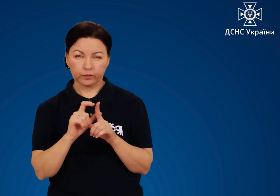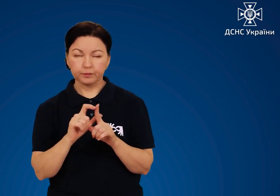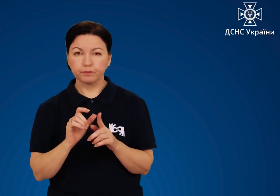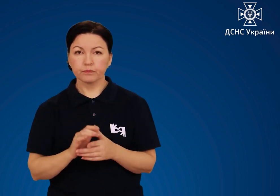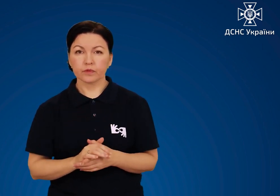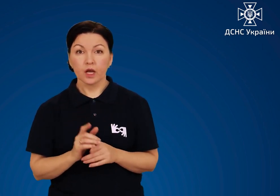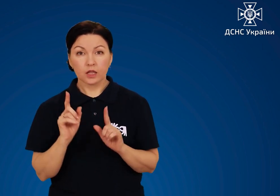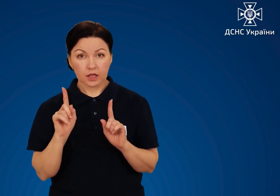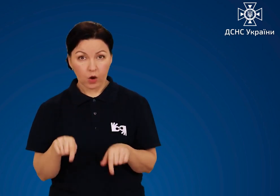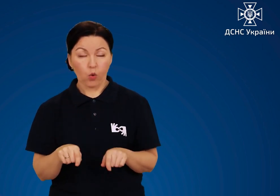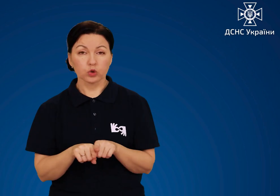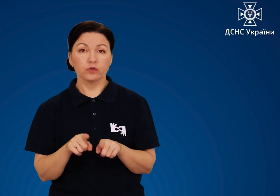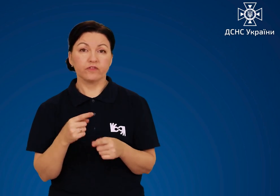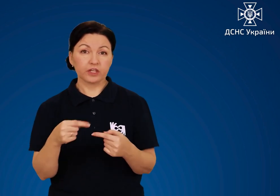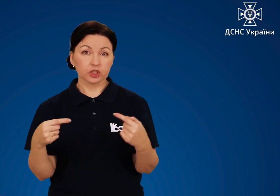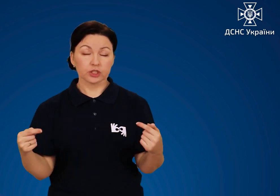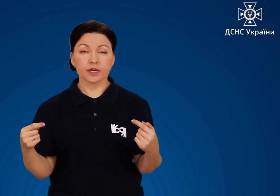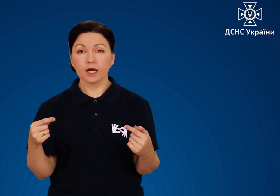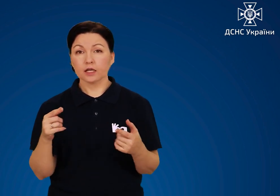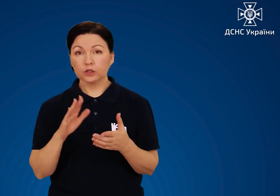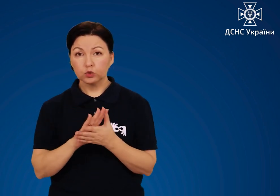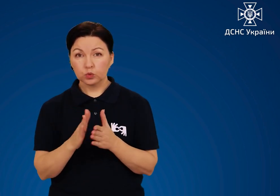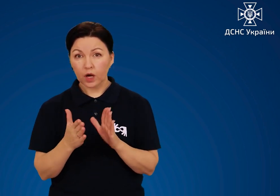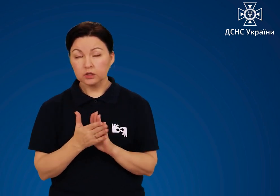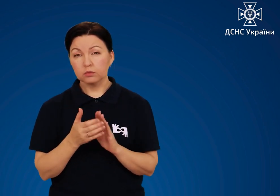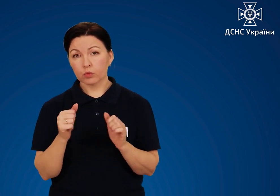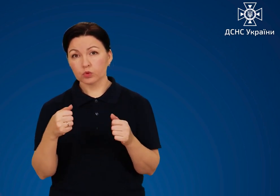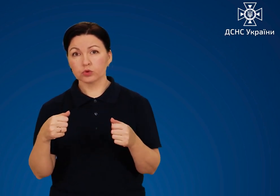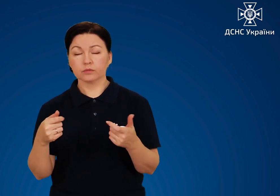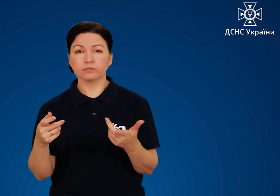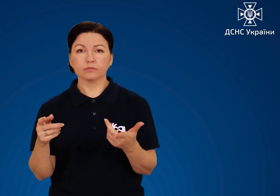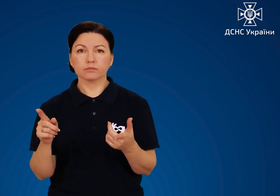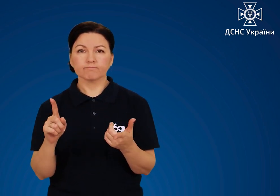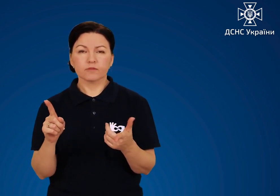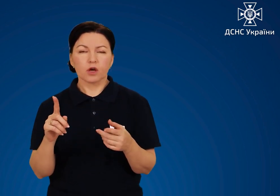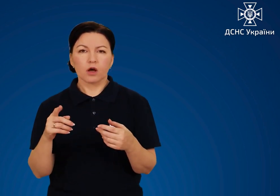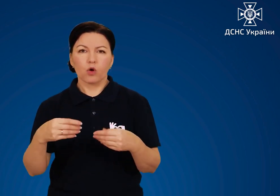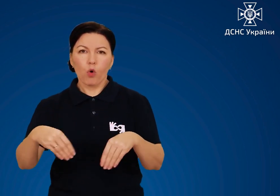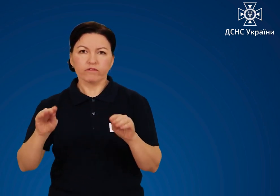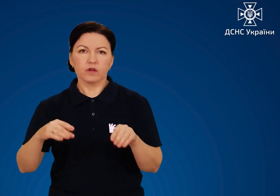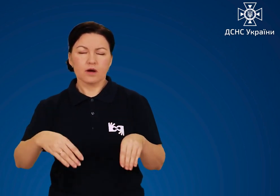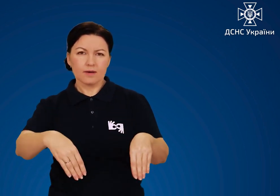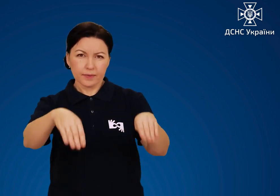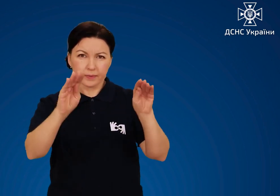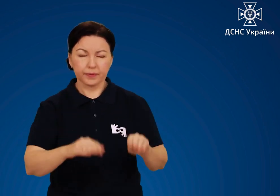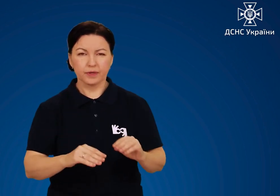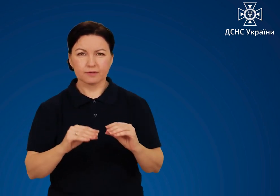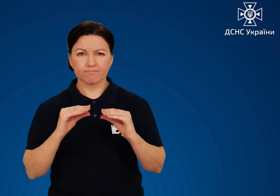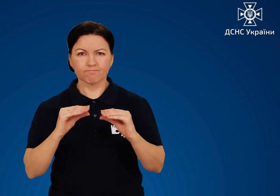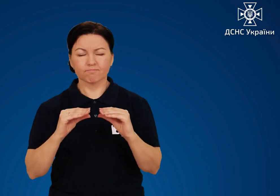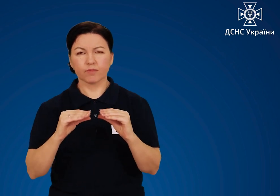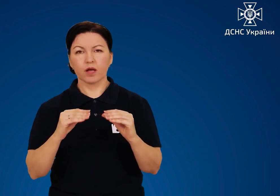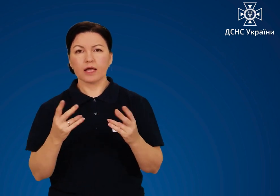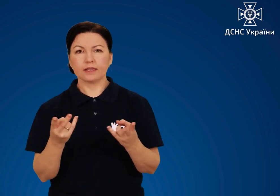Також у інших ситуаціях можливе використання кошми або щільної ковдри,